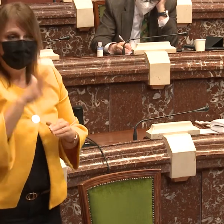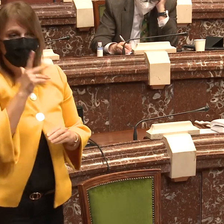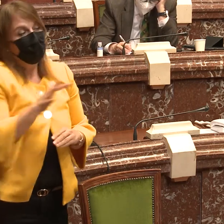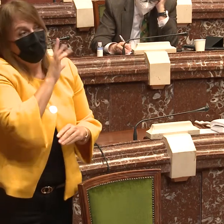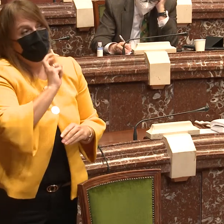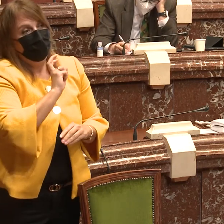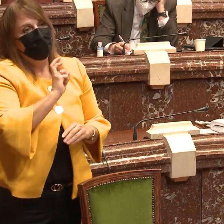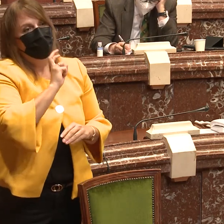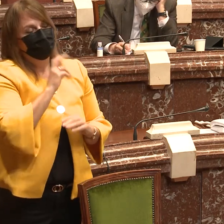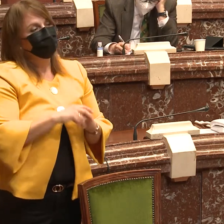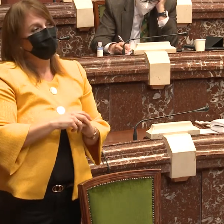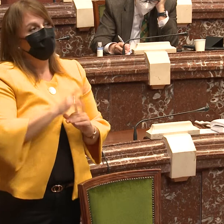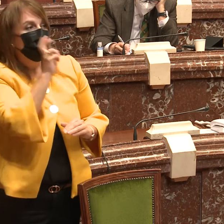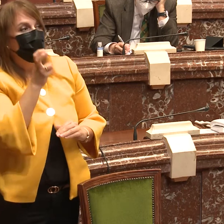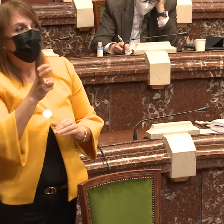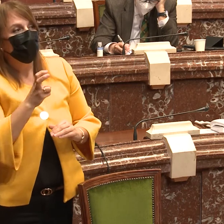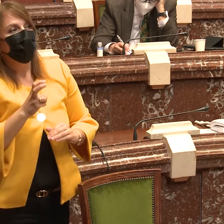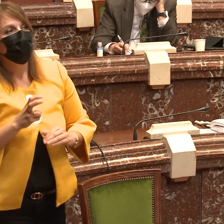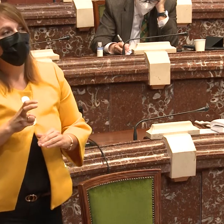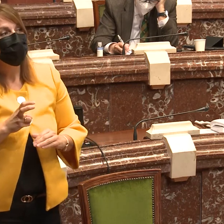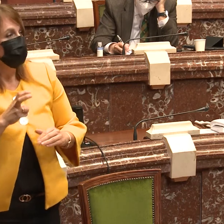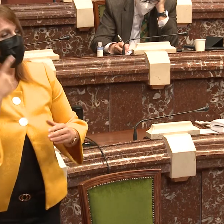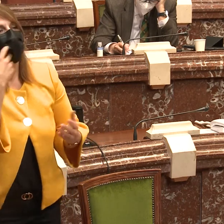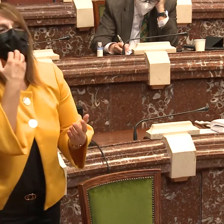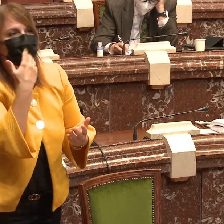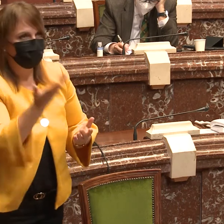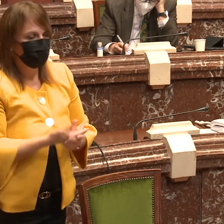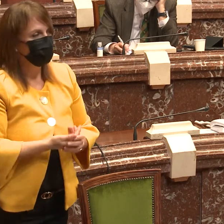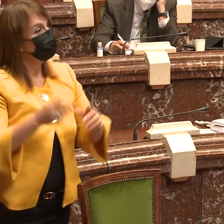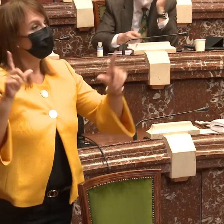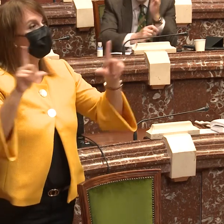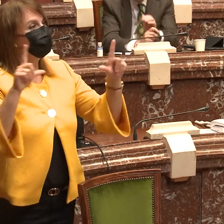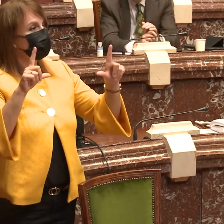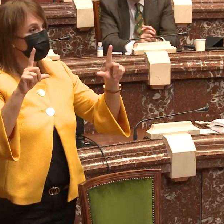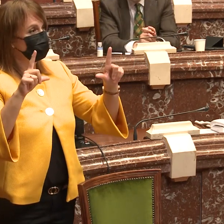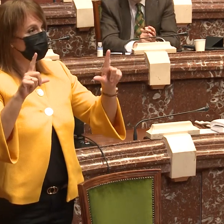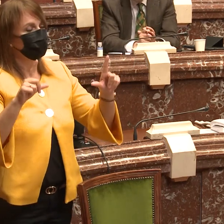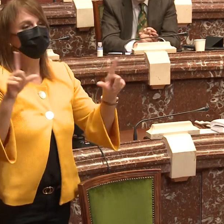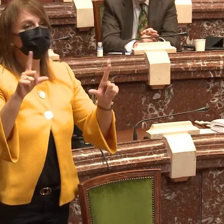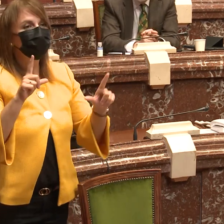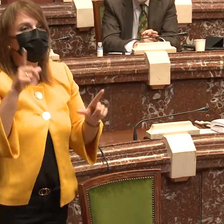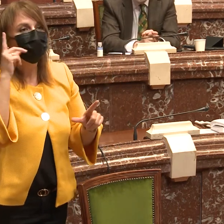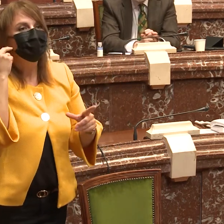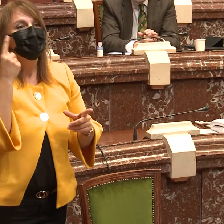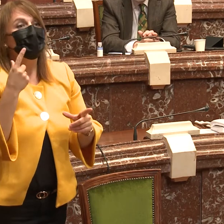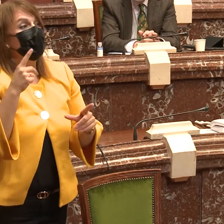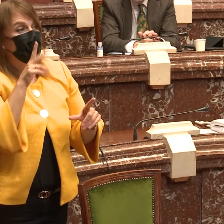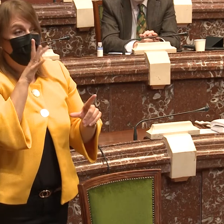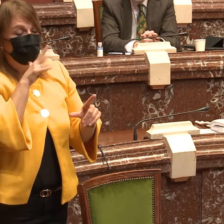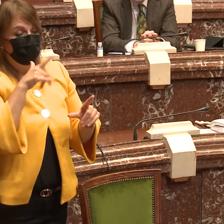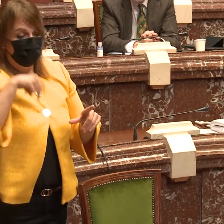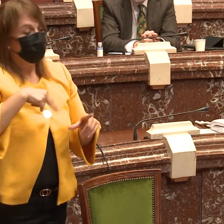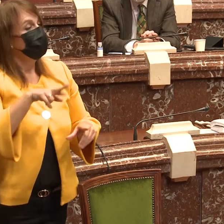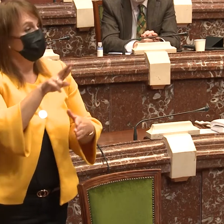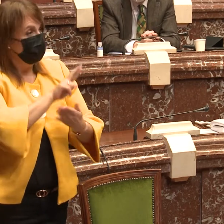información también, a recibir la información al mismo tiempo y de la misma forma que una persona oyente. También pasa en la